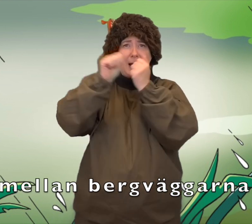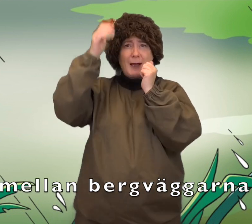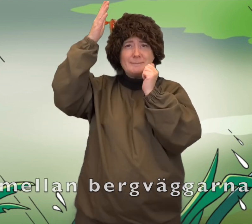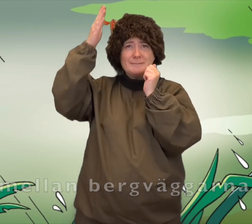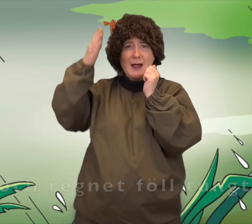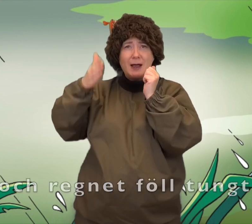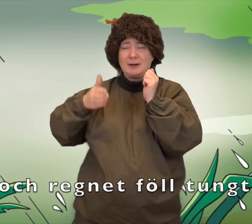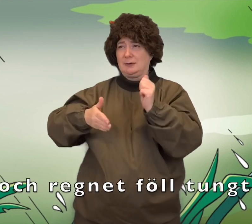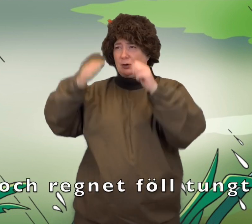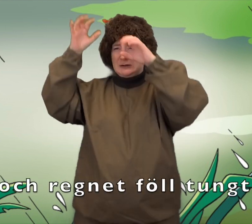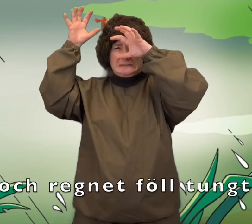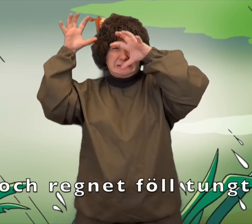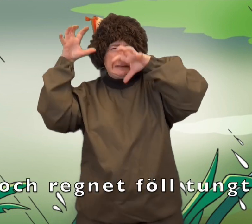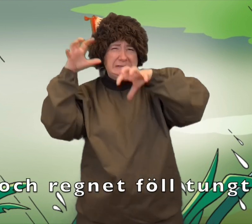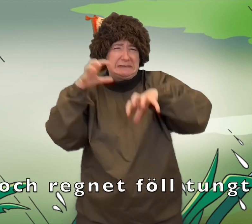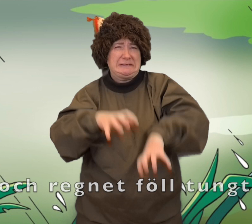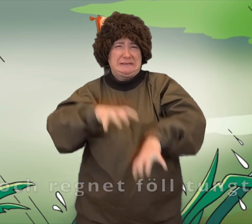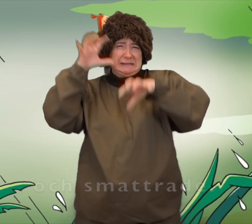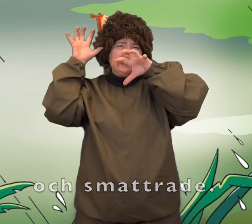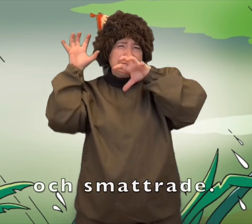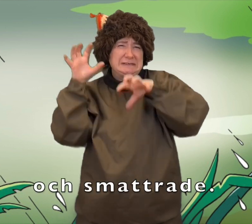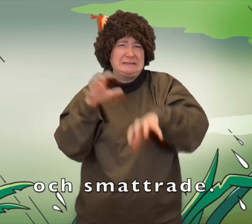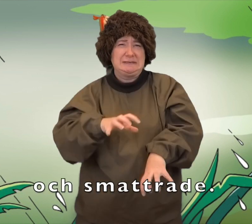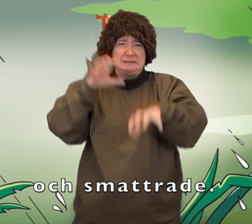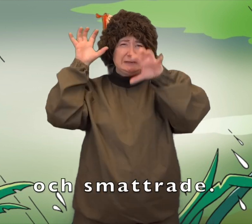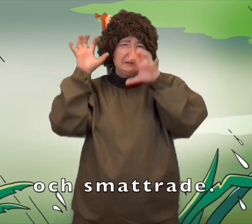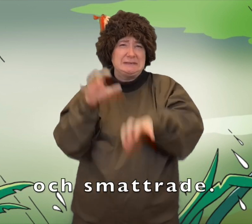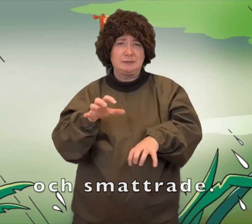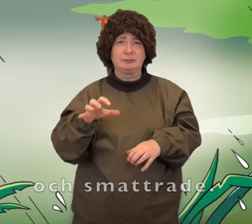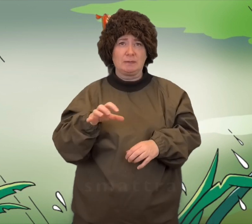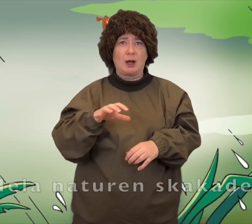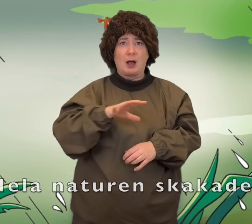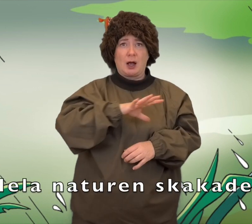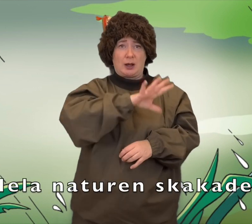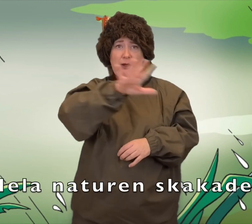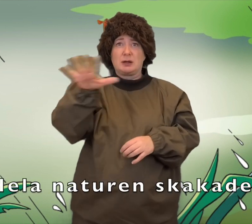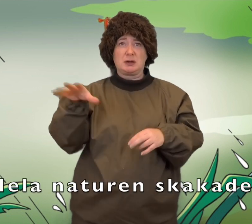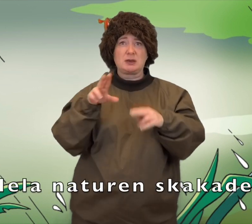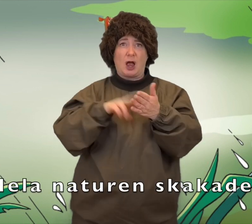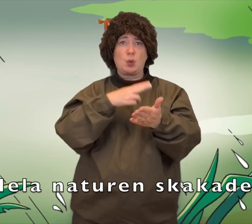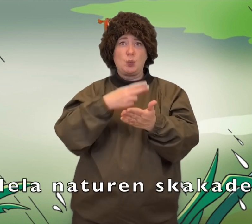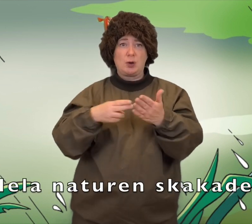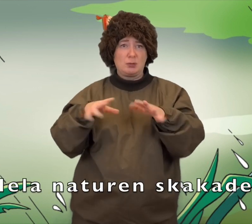Och regnet föll tungt och smattrade. Hela naturen skakade.